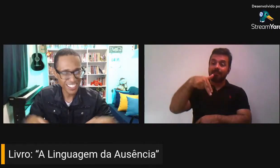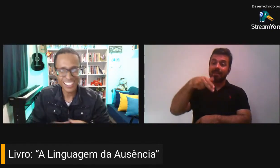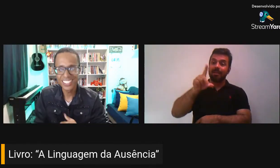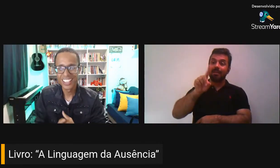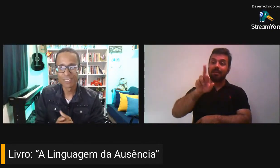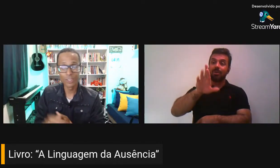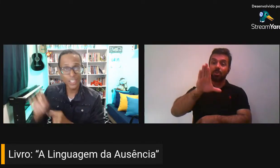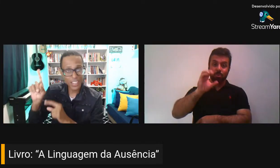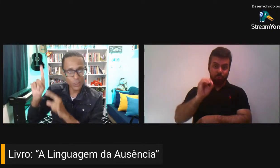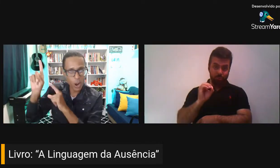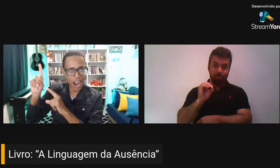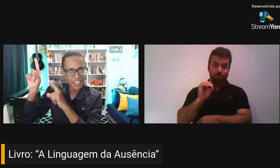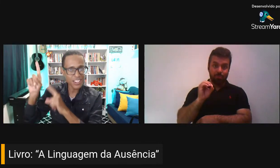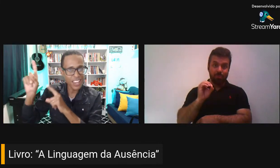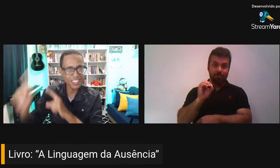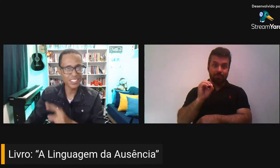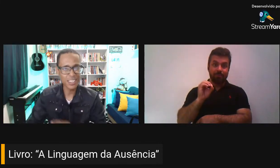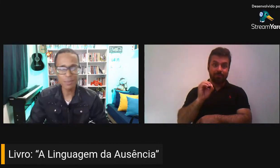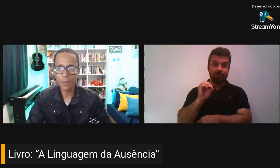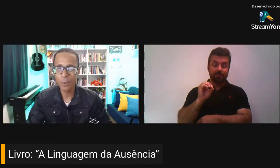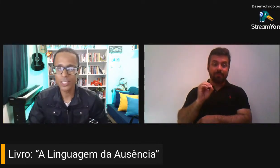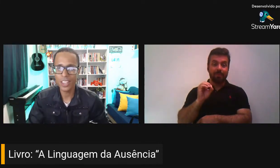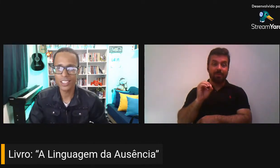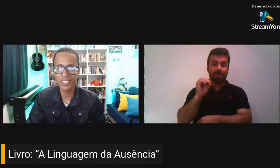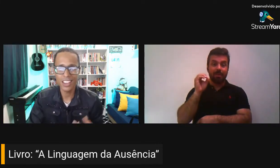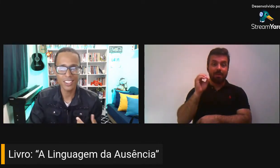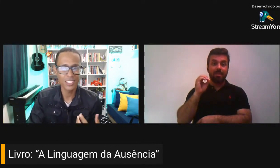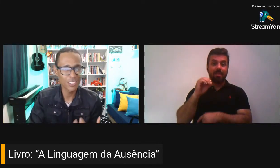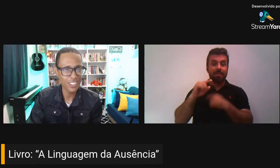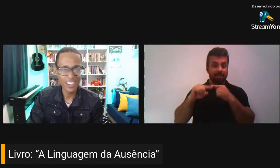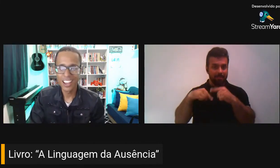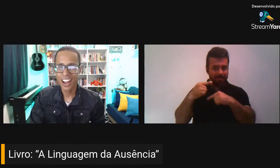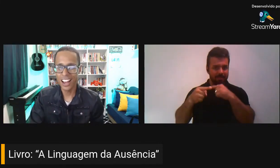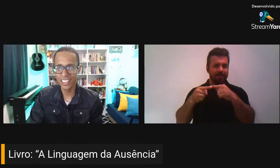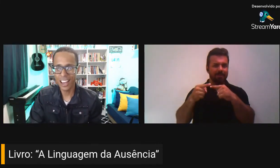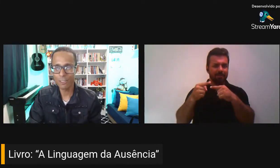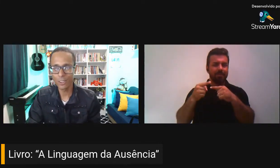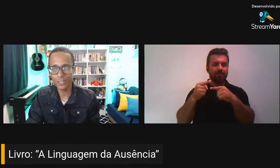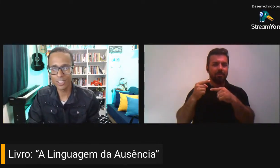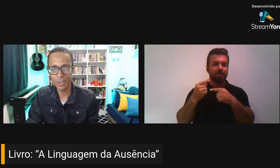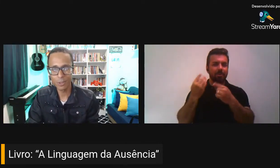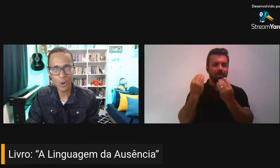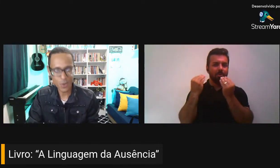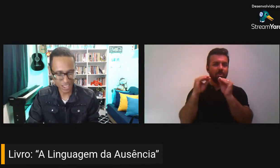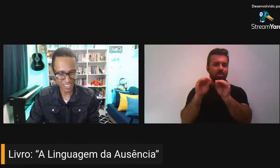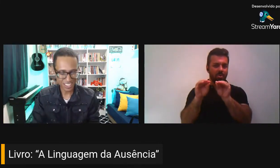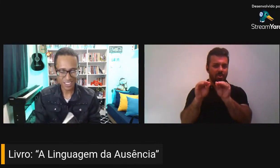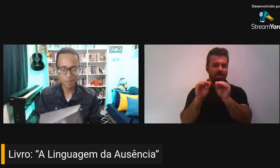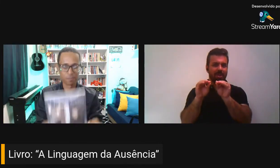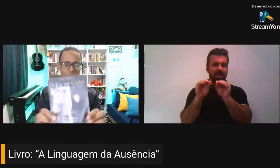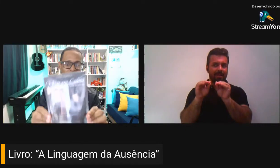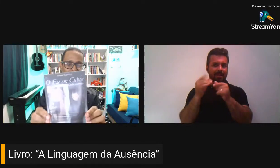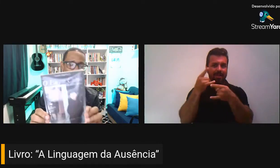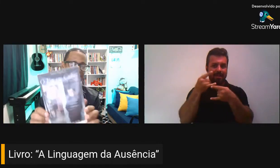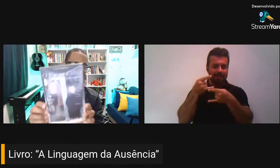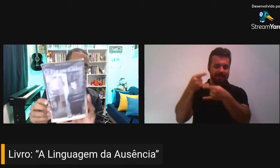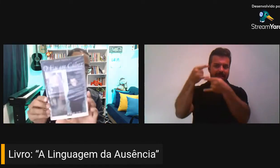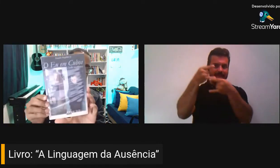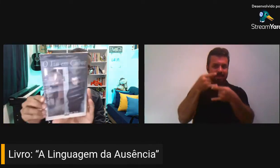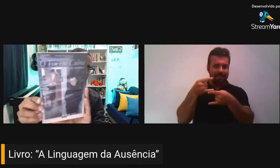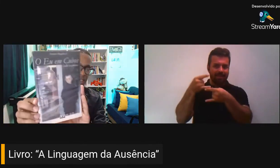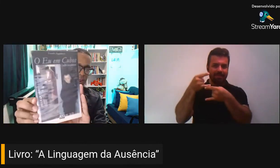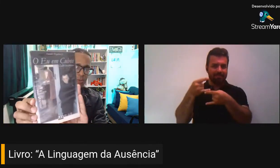aqui, né, vou deixar no card aqui acima, depois, quem quiser assistir a live que nós fizemos com ele, né,